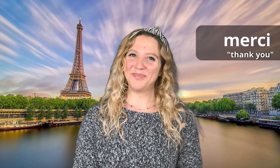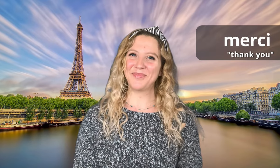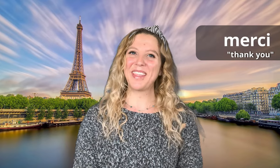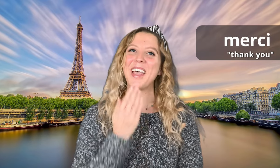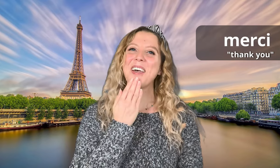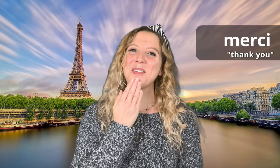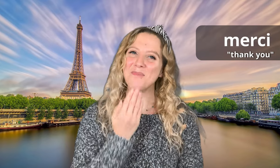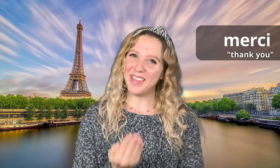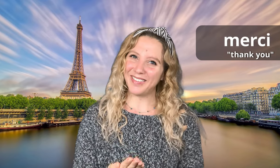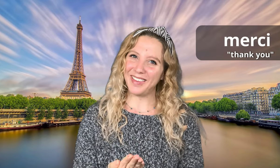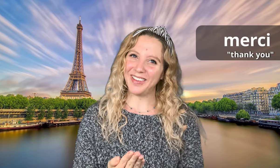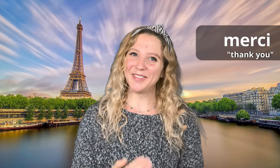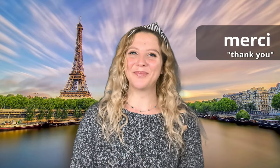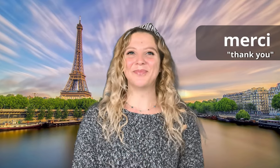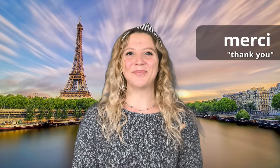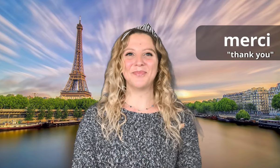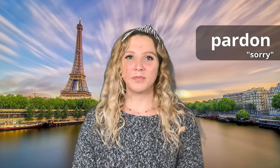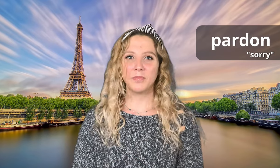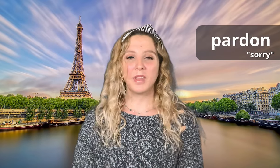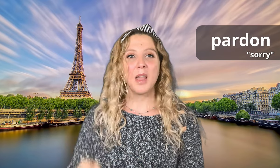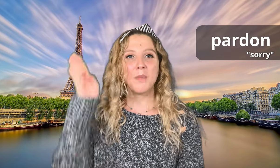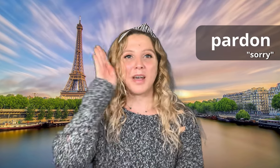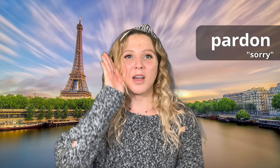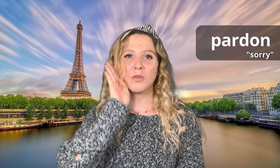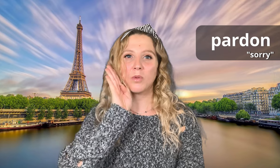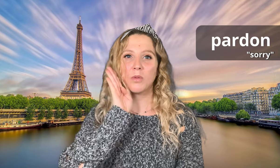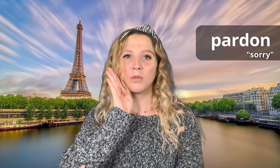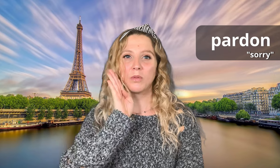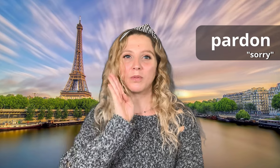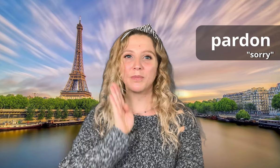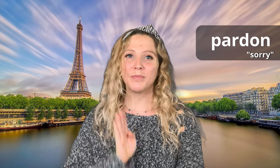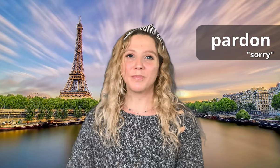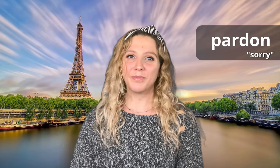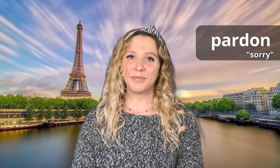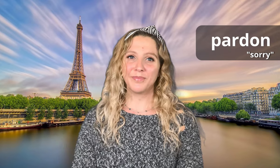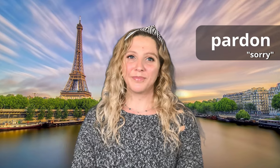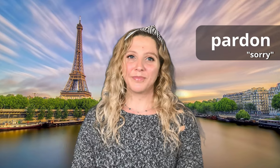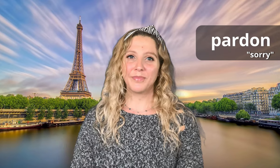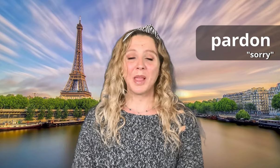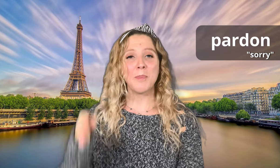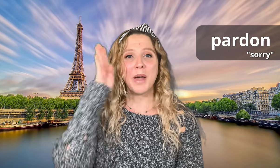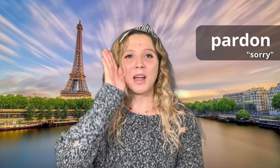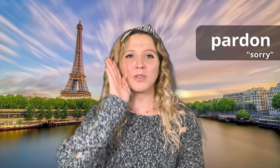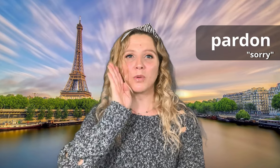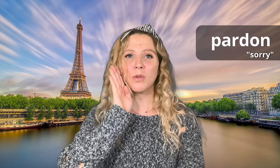Merci Pardon Pardon Pardon